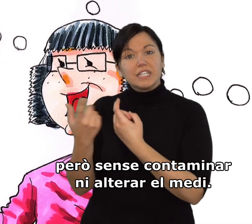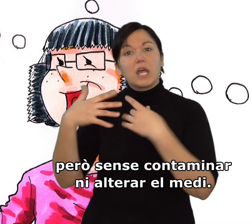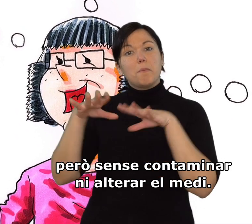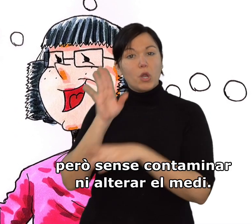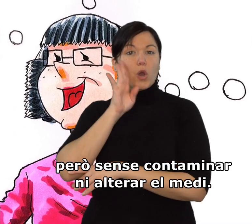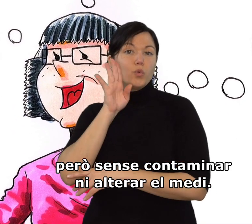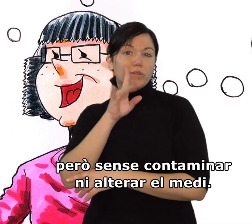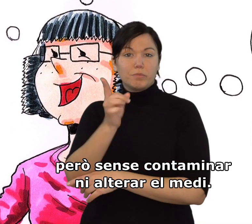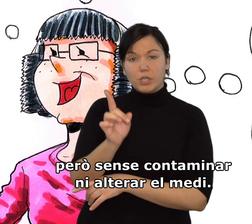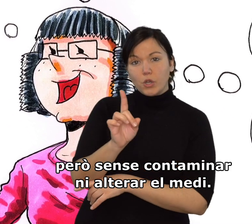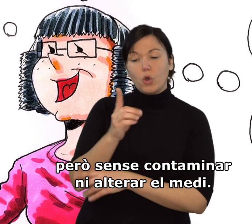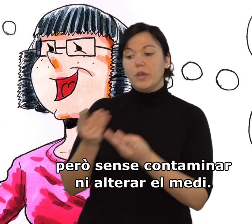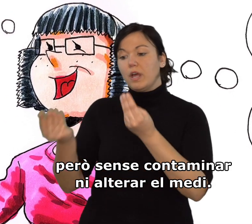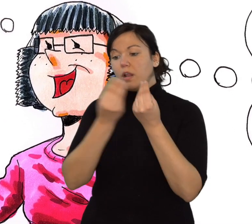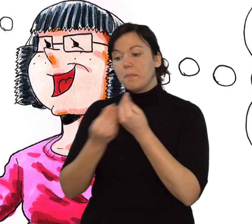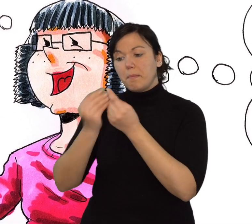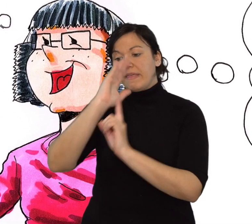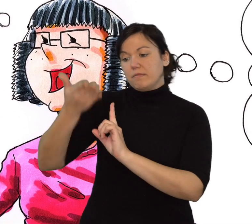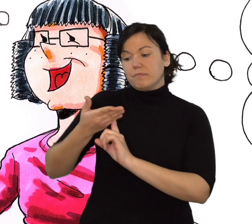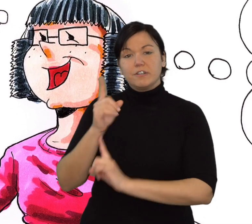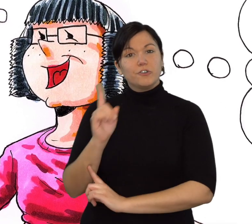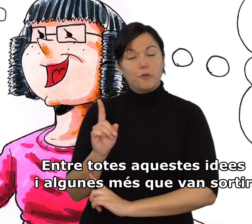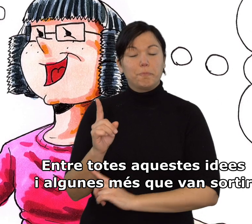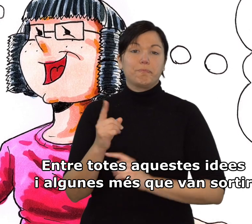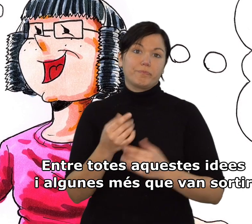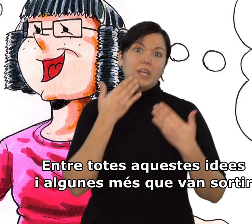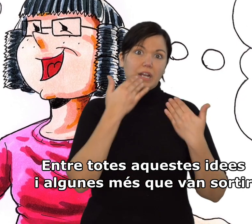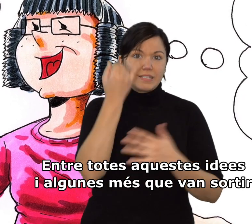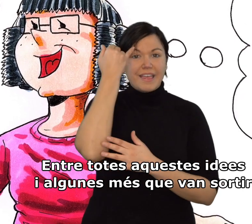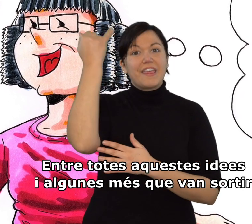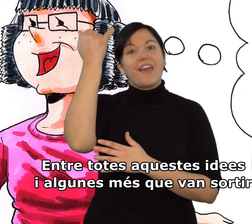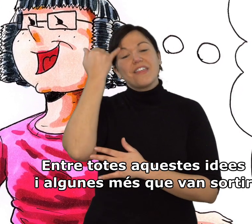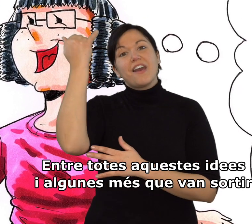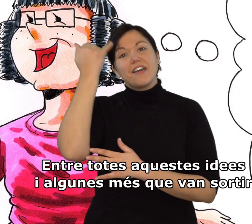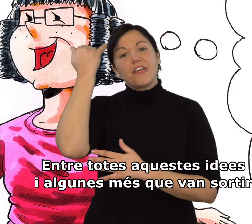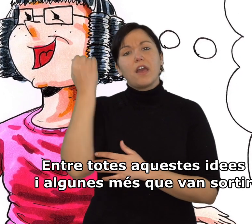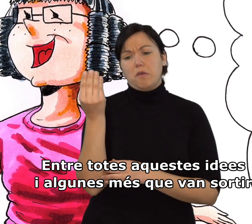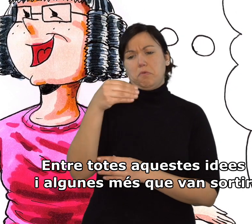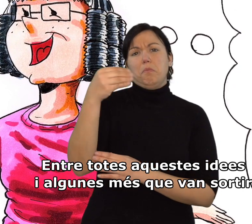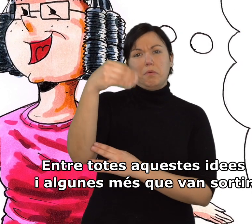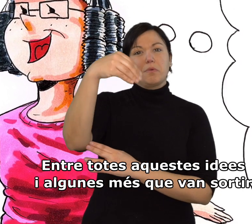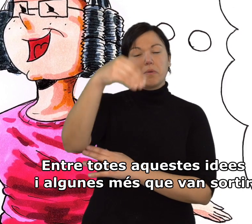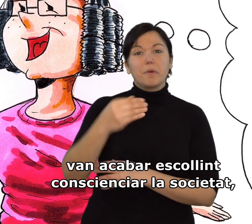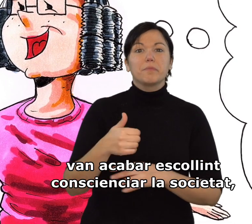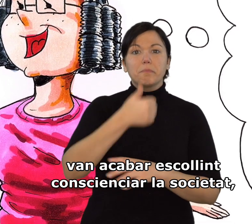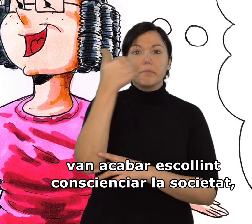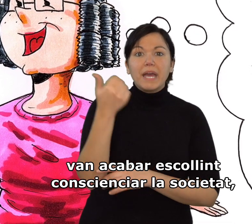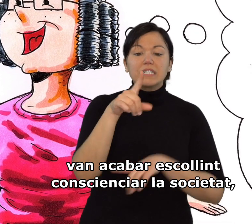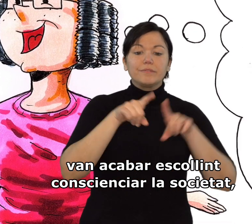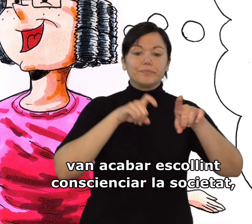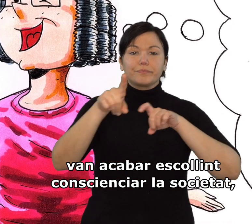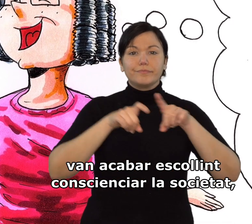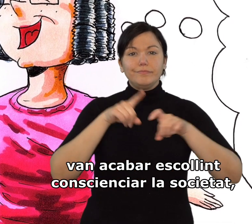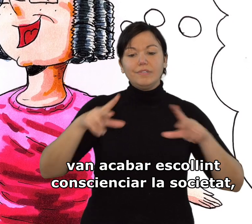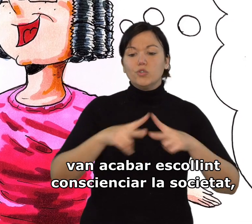però sense contaminar ni alterar el medi. Entre totes aquestes idees i algunes més que van sortir, van acabar